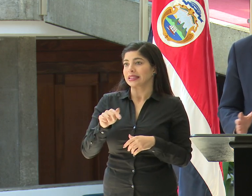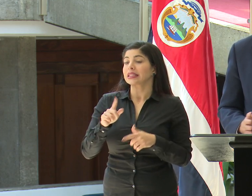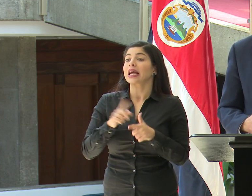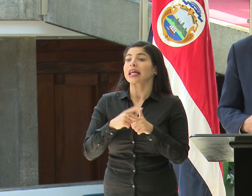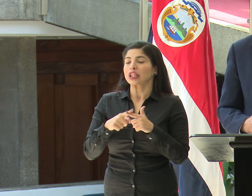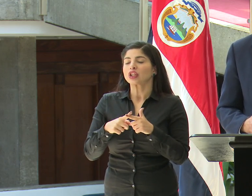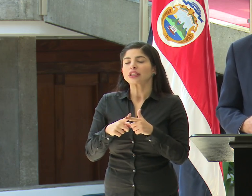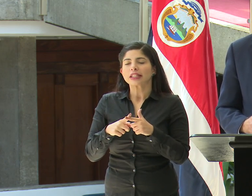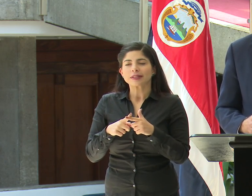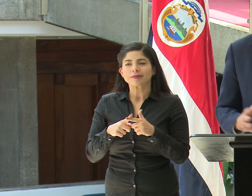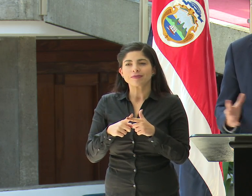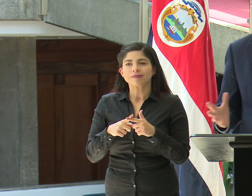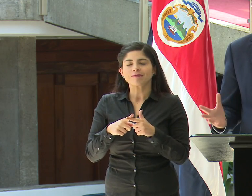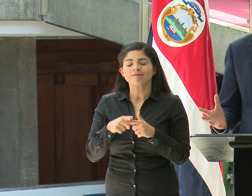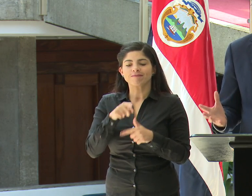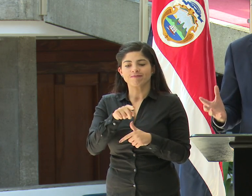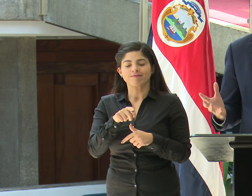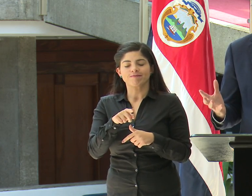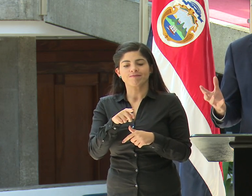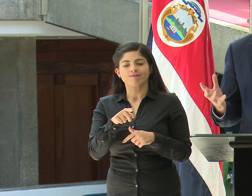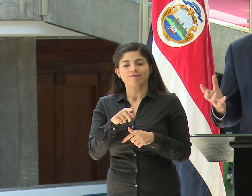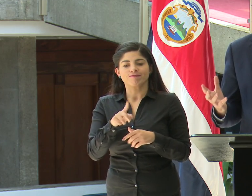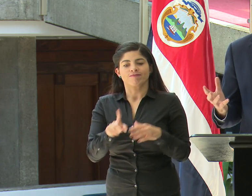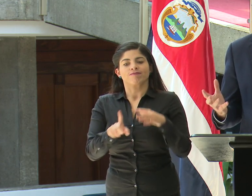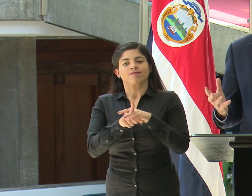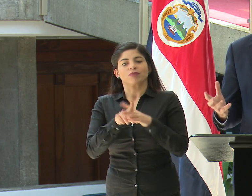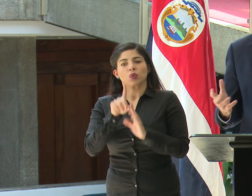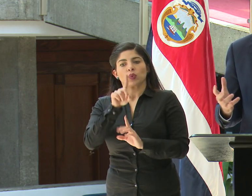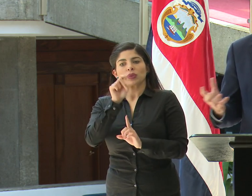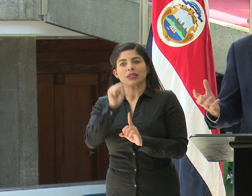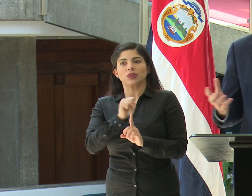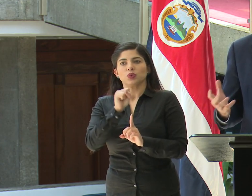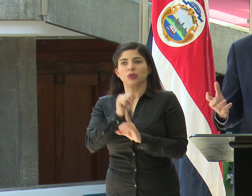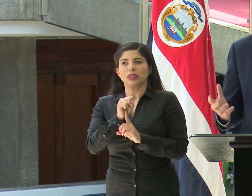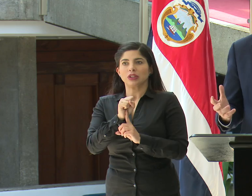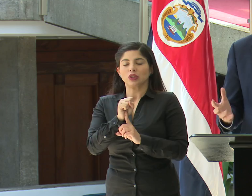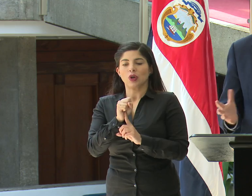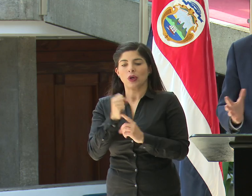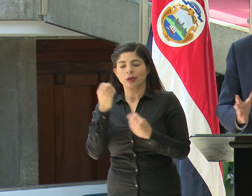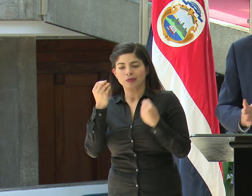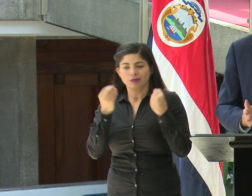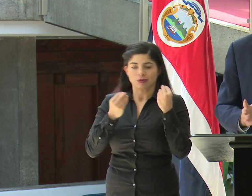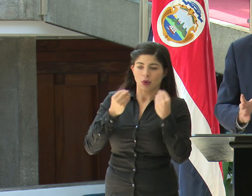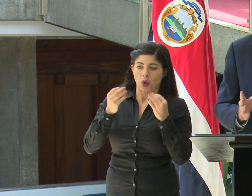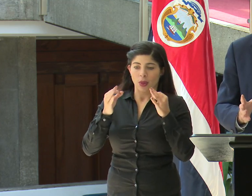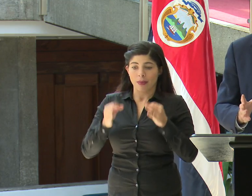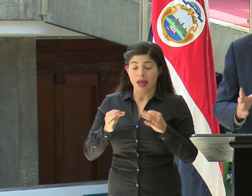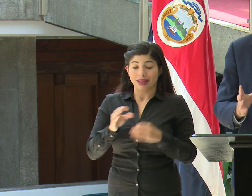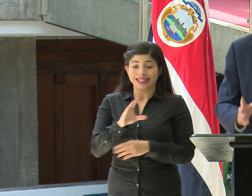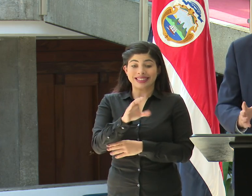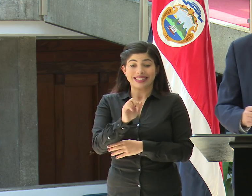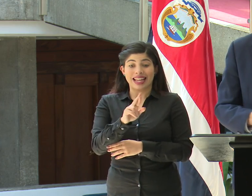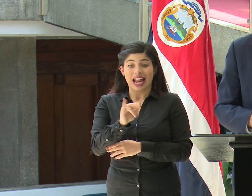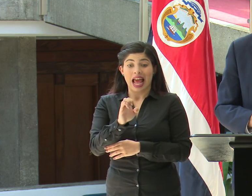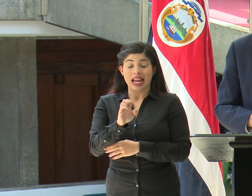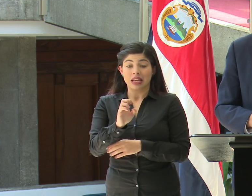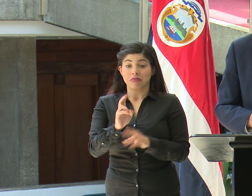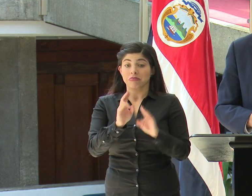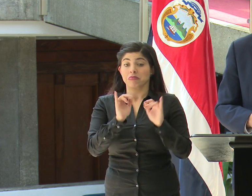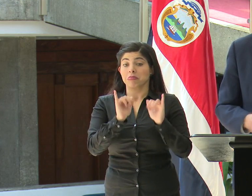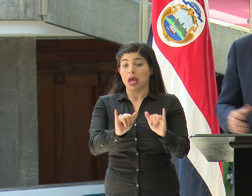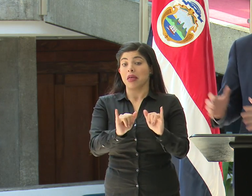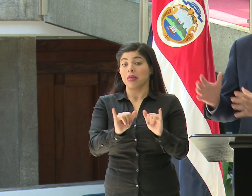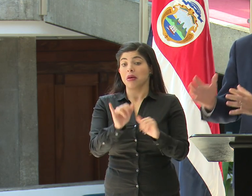Entonces ahí nos presentamos ante una situación de una toma de decisión. O dejamos el CENARE igual como está,